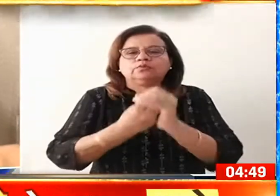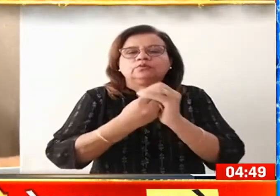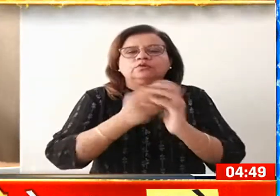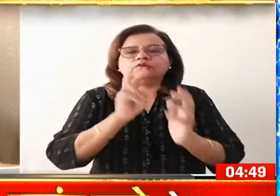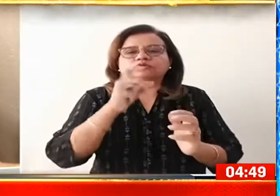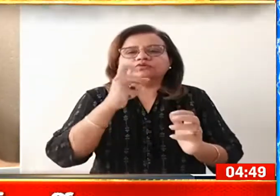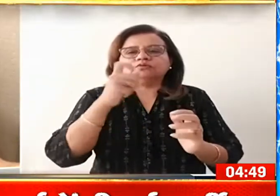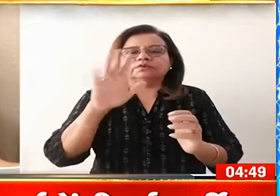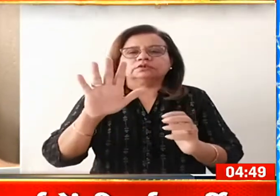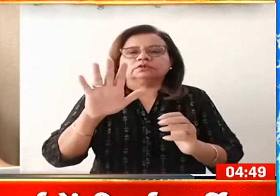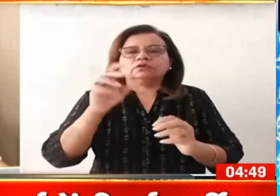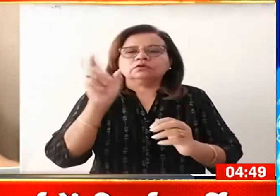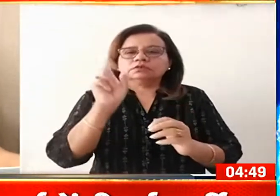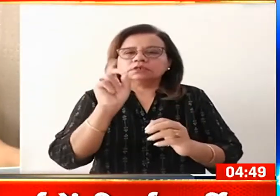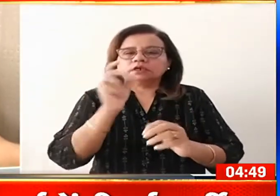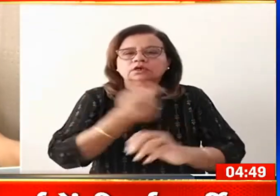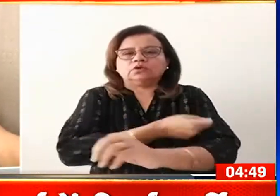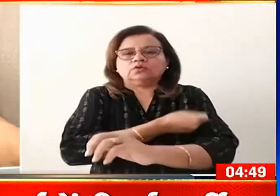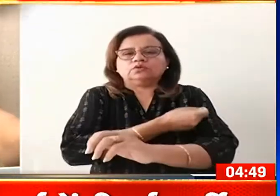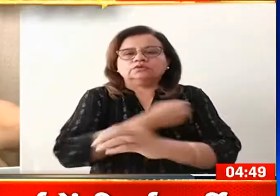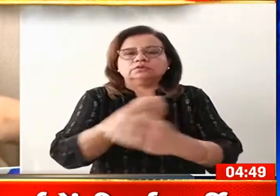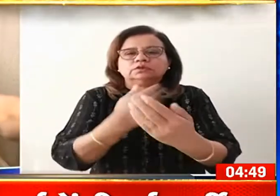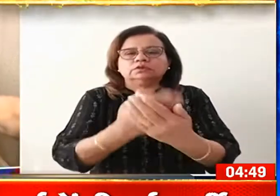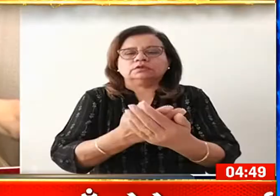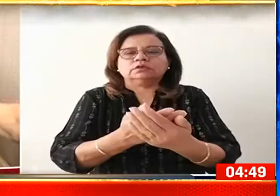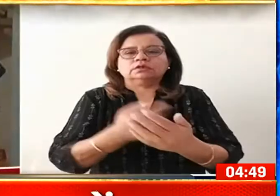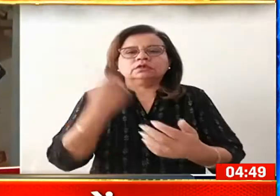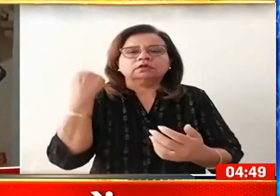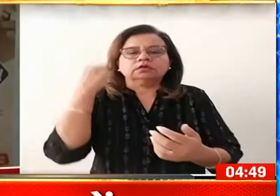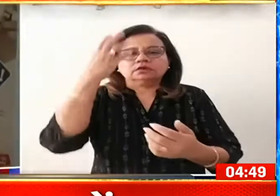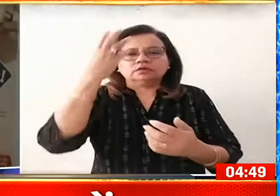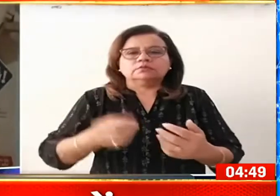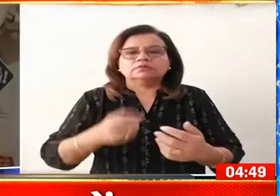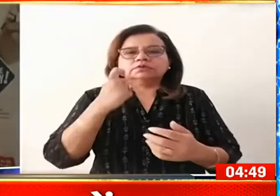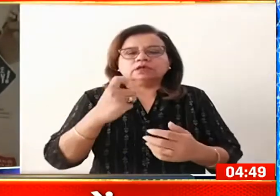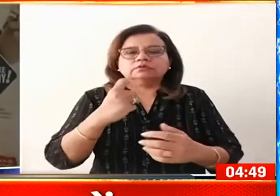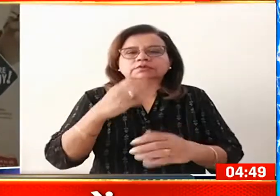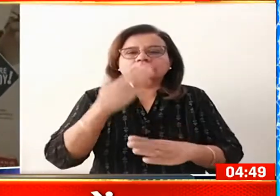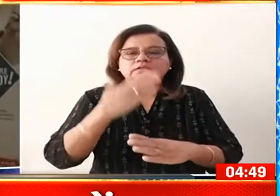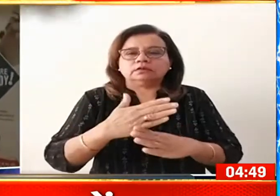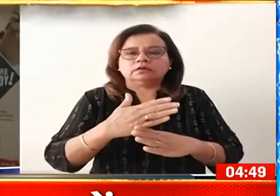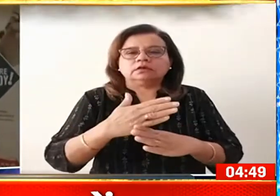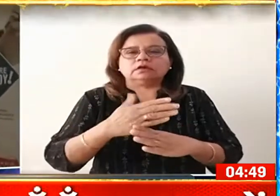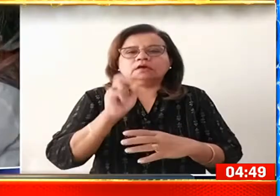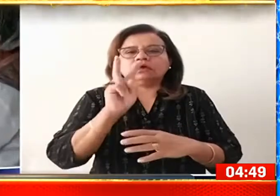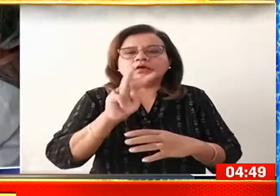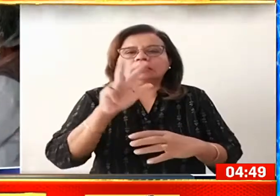दूसरी खुराख दी गई कल शाम 7 बजे तक 28 लाभार्थियों को ठीके दिये गए